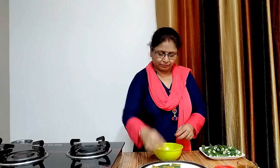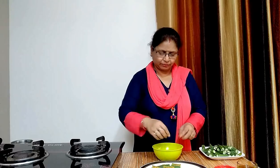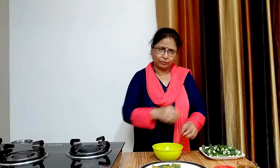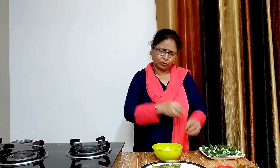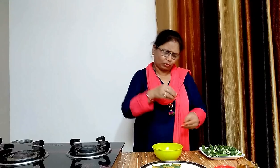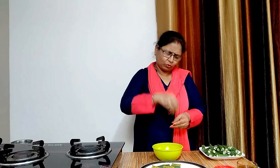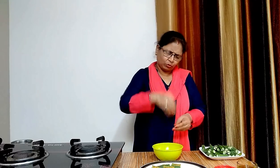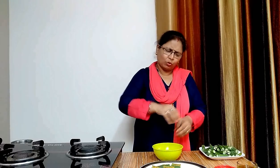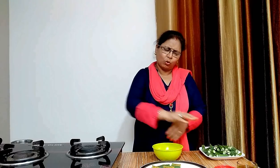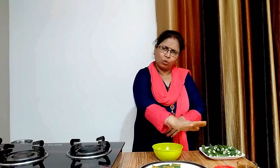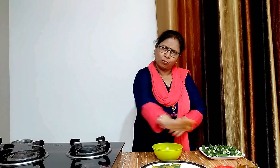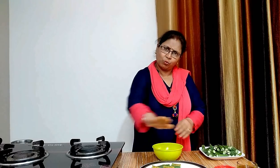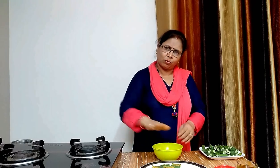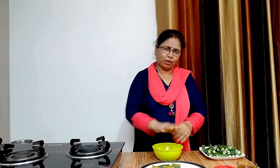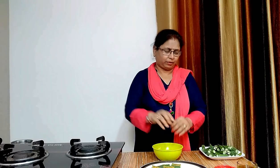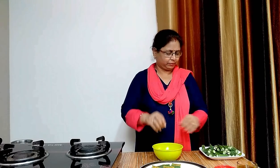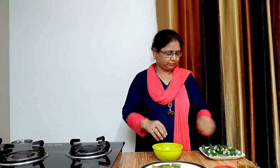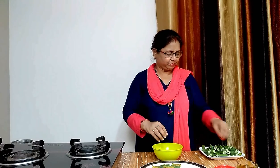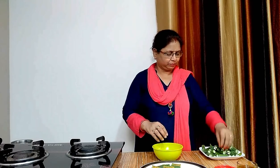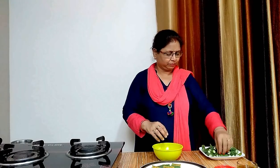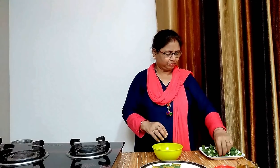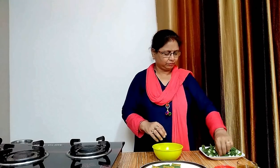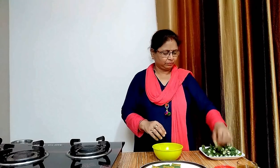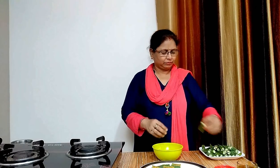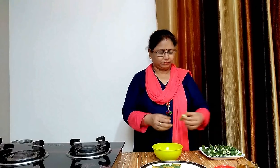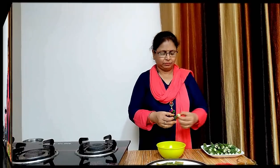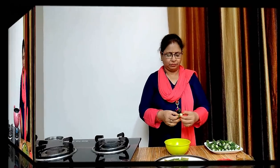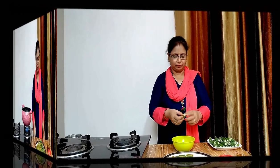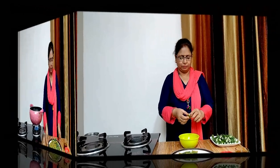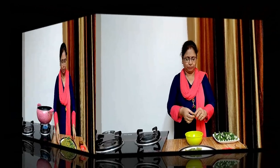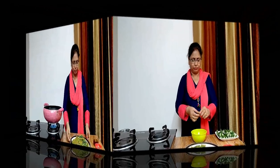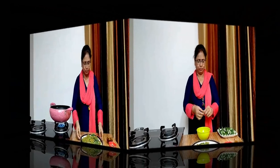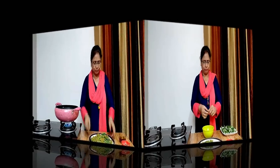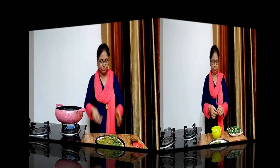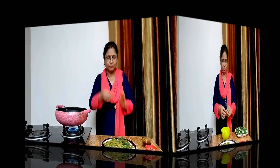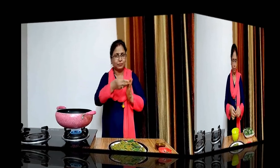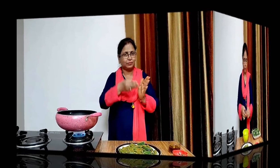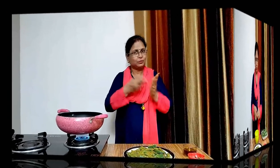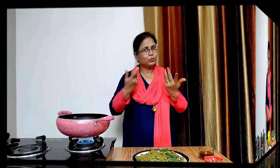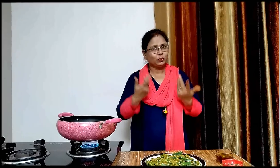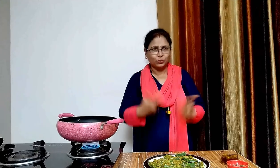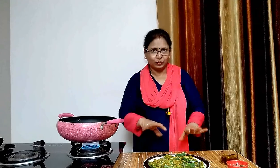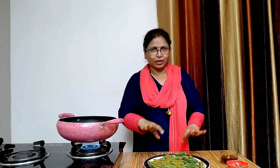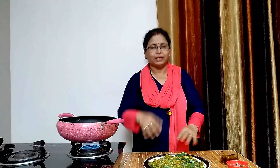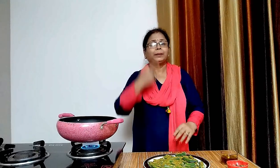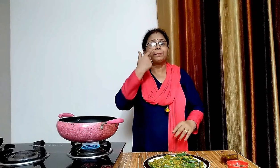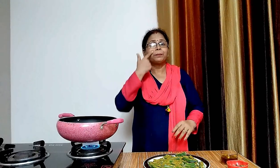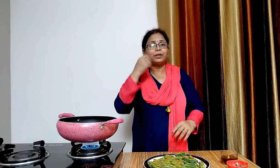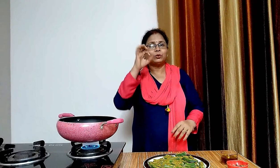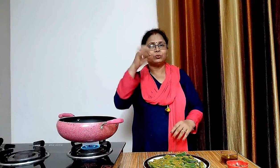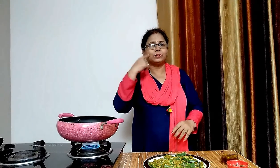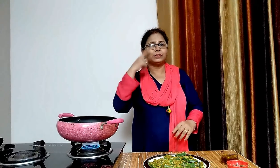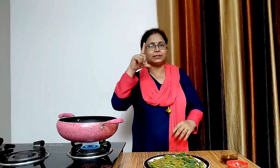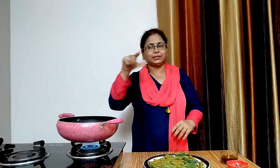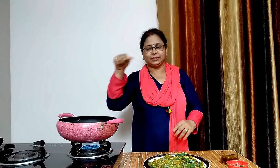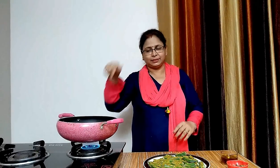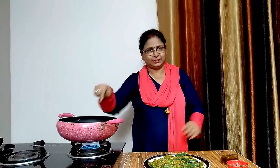इसे तरी किसे बागी विडियो को भी तयार कर लेंगे विंडी में फिलिंग वो चुकी है अब कड़ाई में चर्षो का तेल